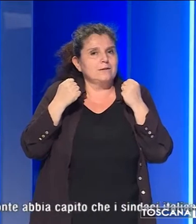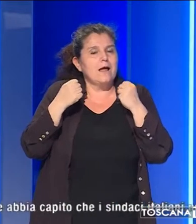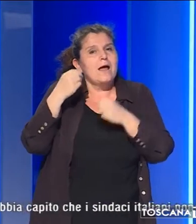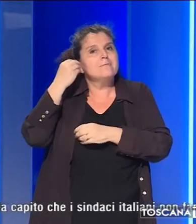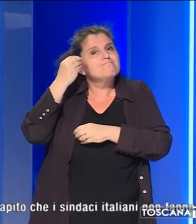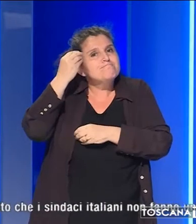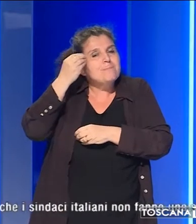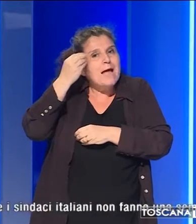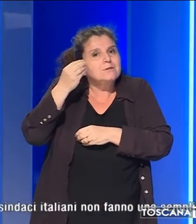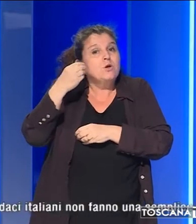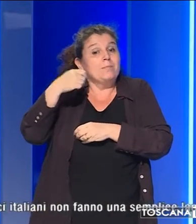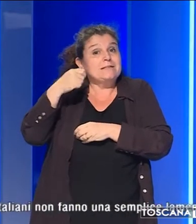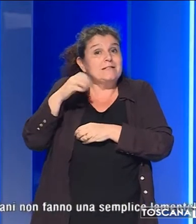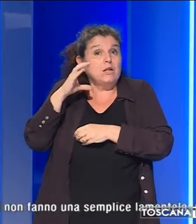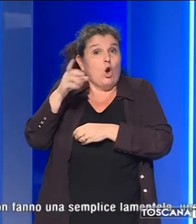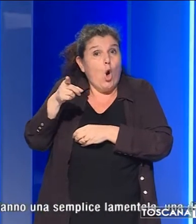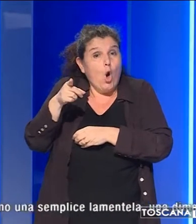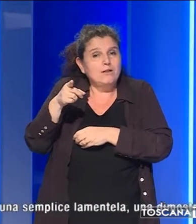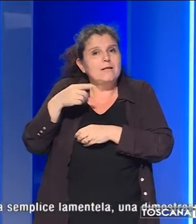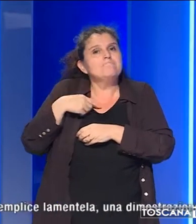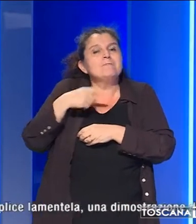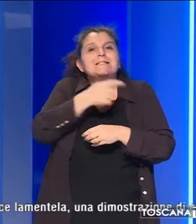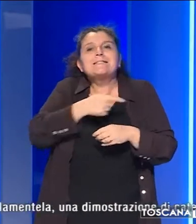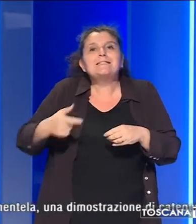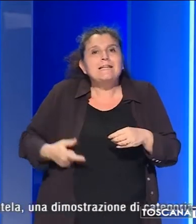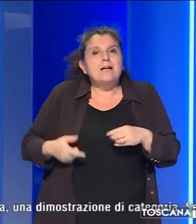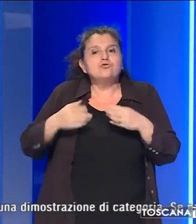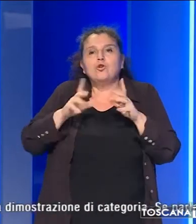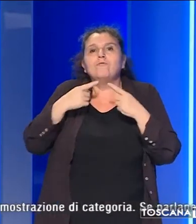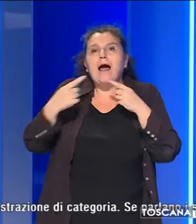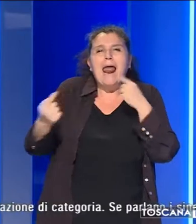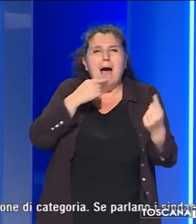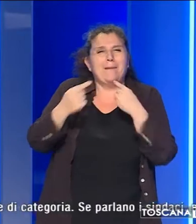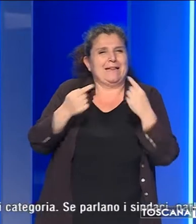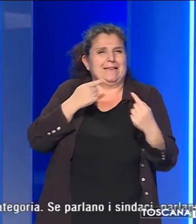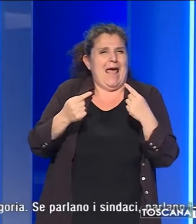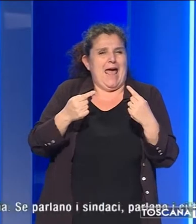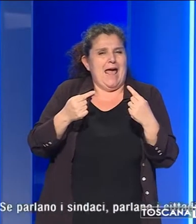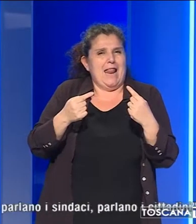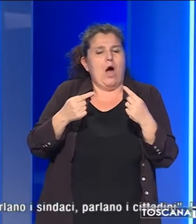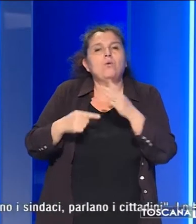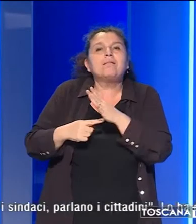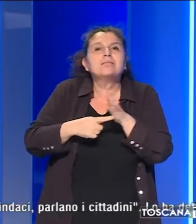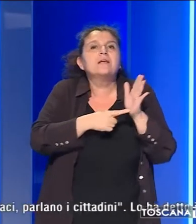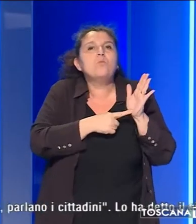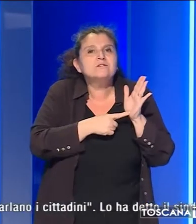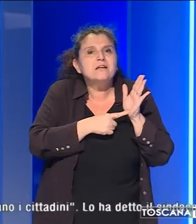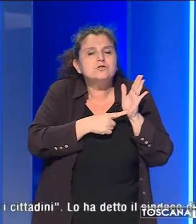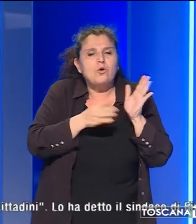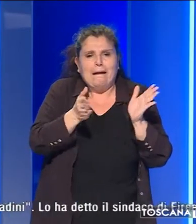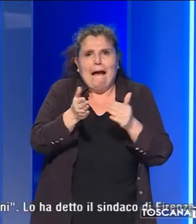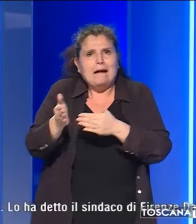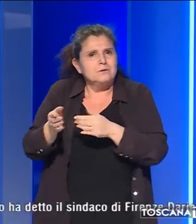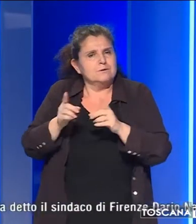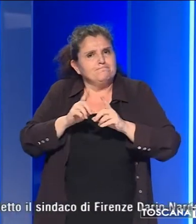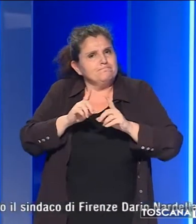abbia capito che i sindaci italiani non fanno una semplice lamentela, una dimostrazione di categoria.